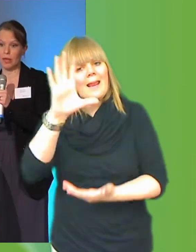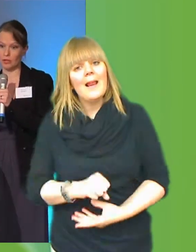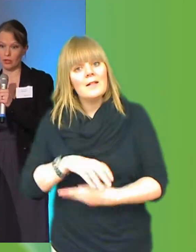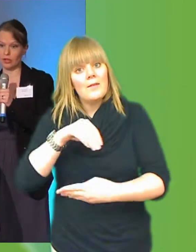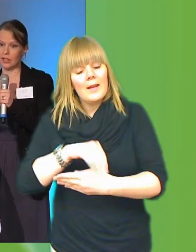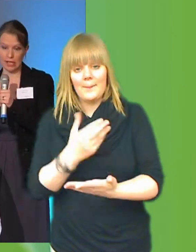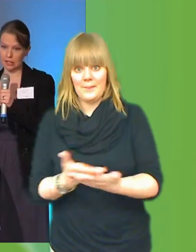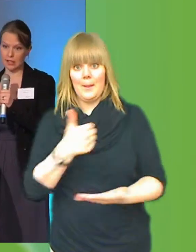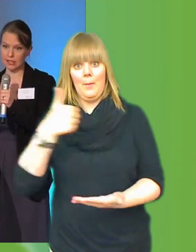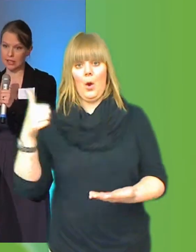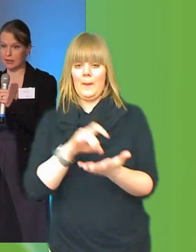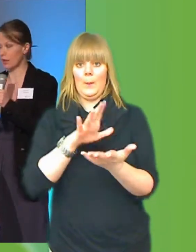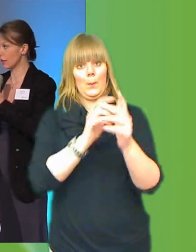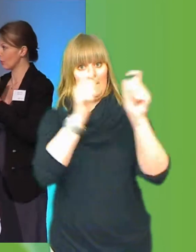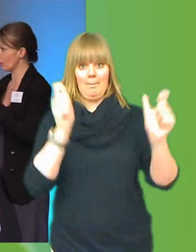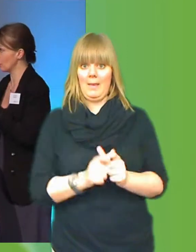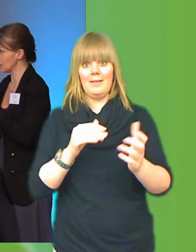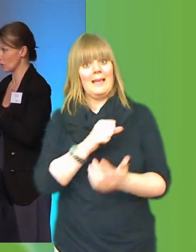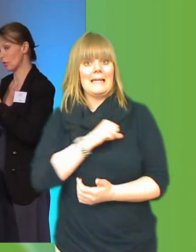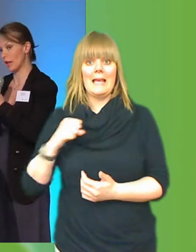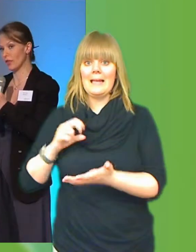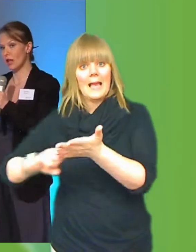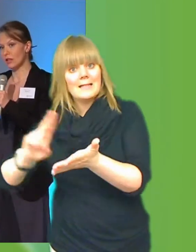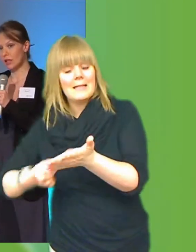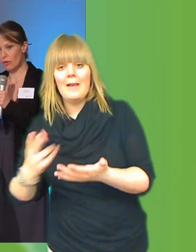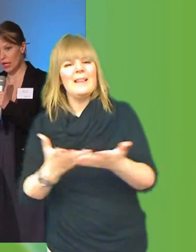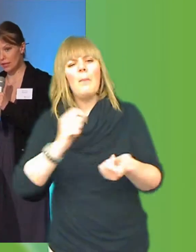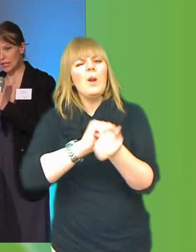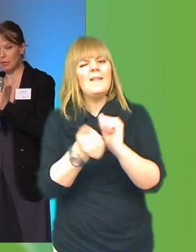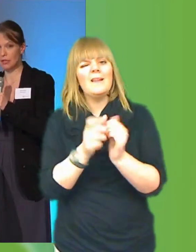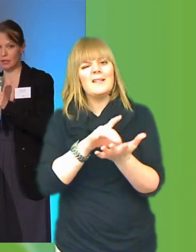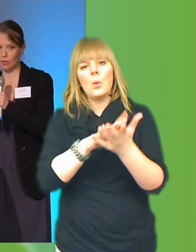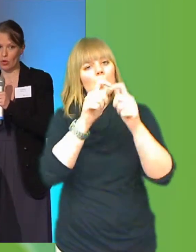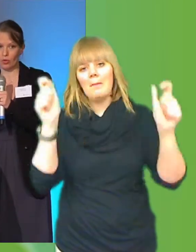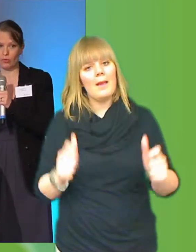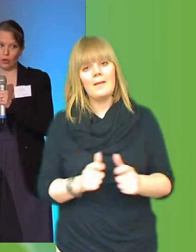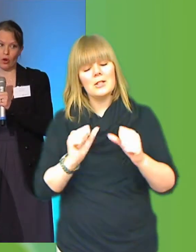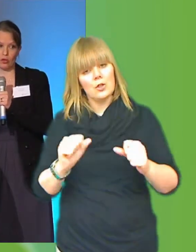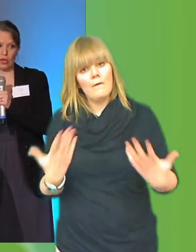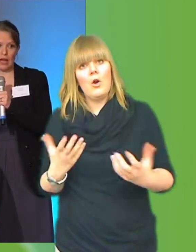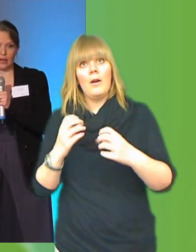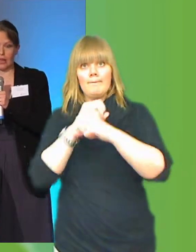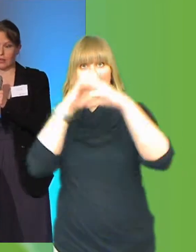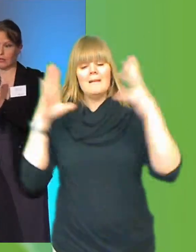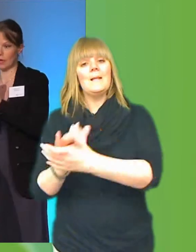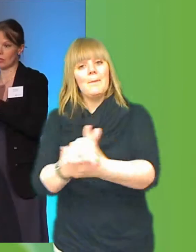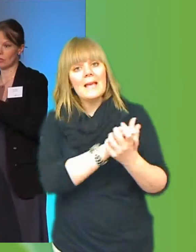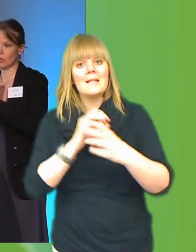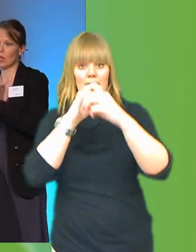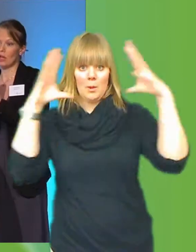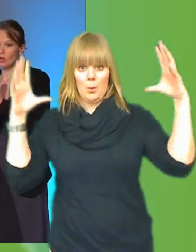vara dokument för regeringskansliet. Det ska inte vara politiskt dokument. Det ska vara en gemensam vision för oss alla